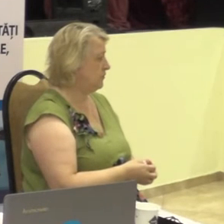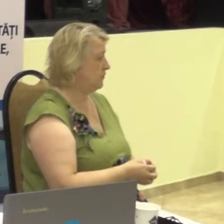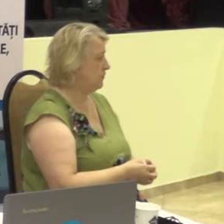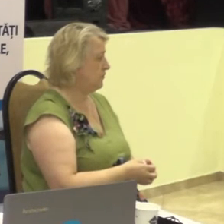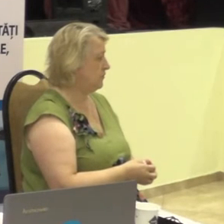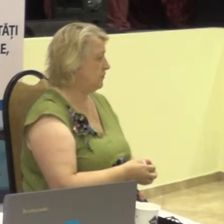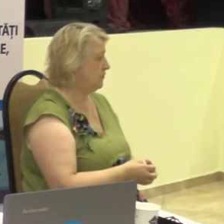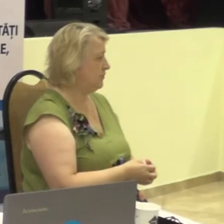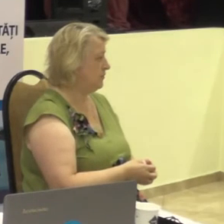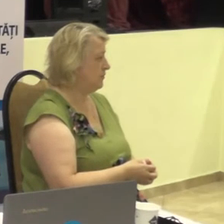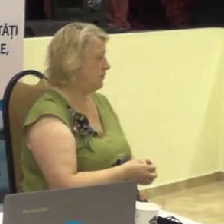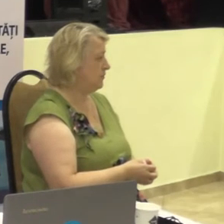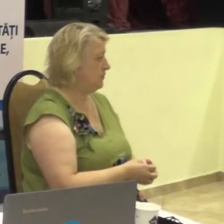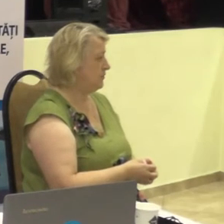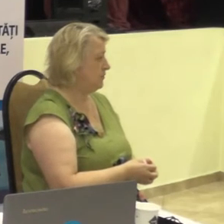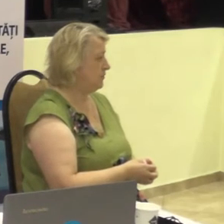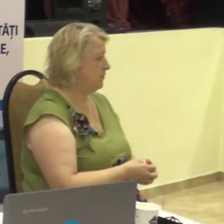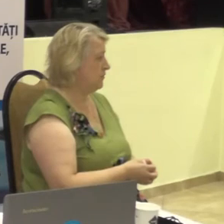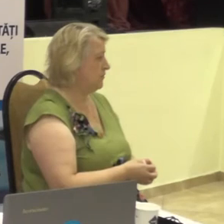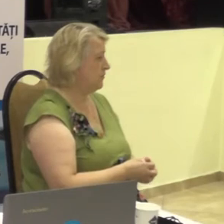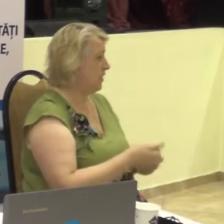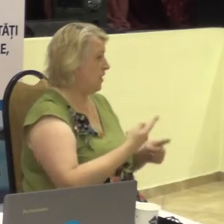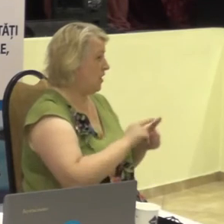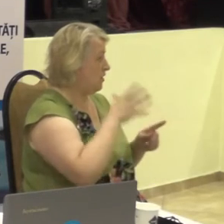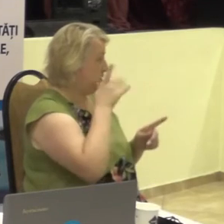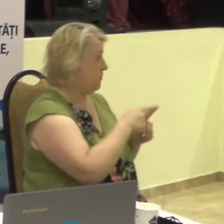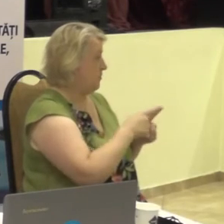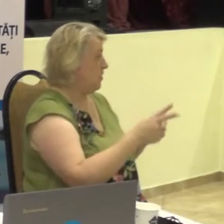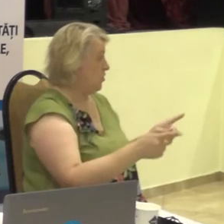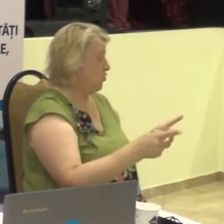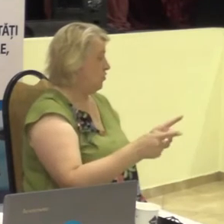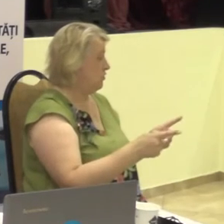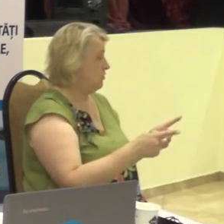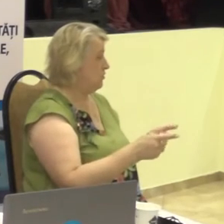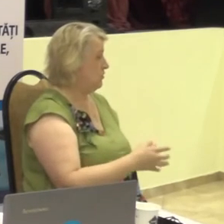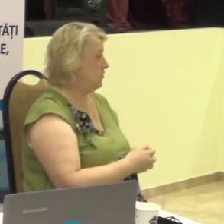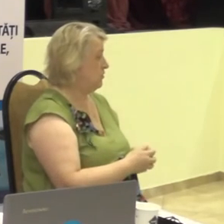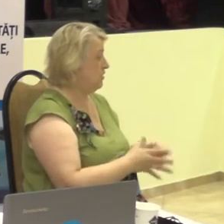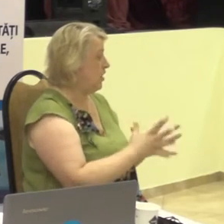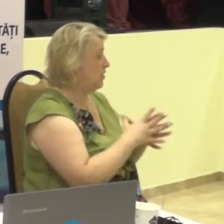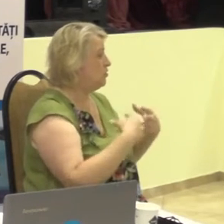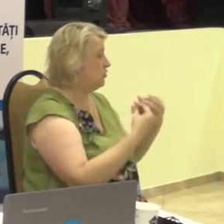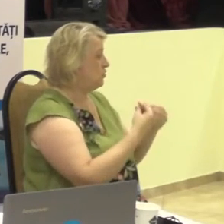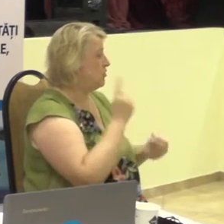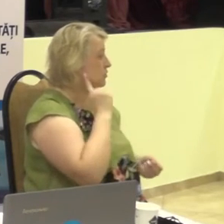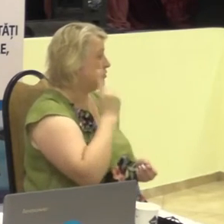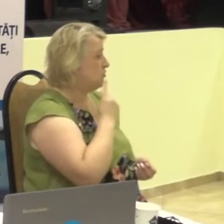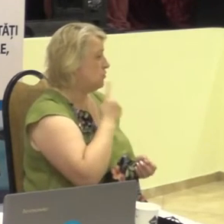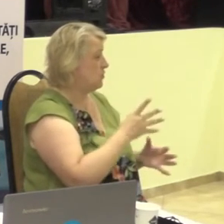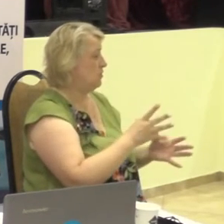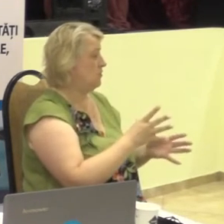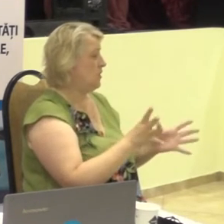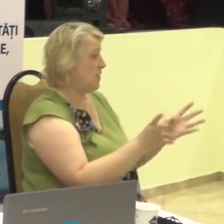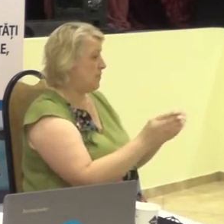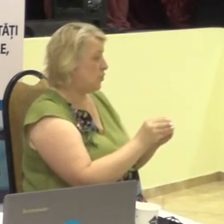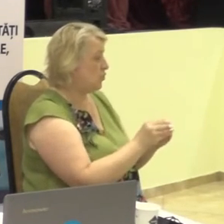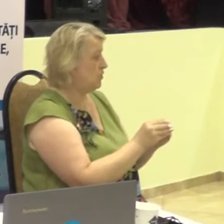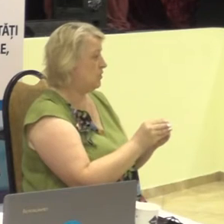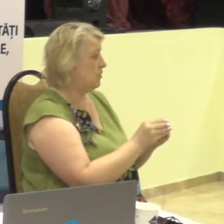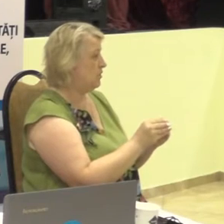Tot în această perioadă, Asociația Surților împreună cu